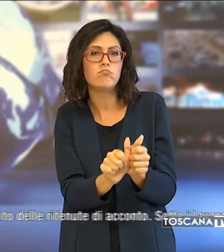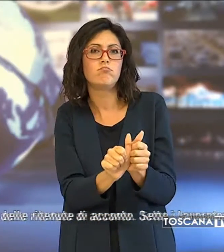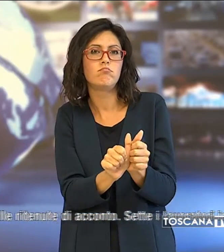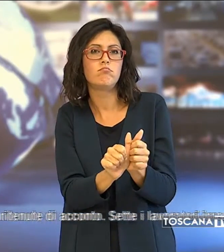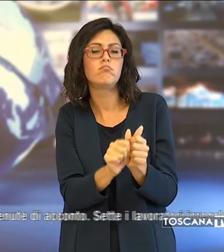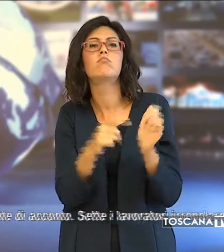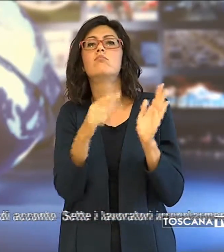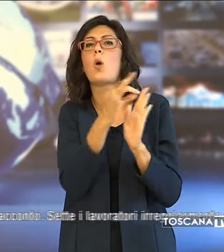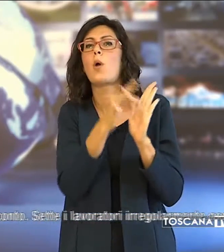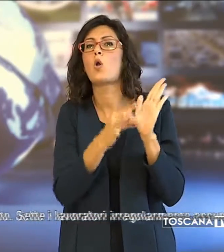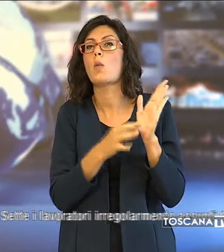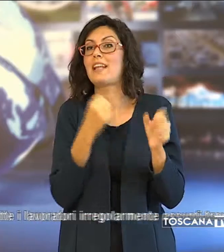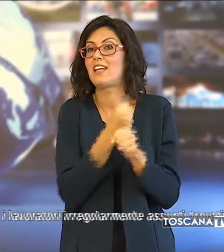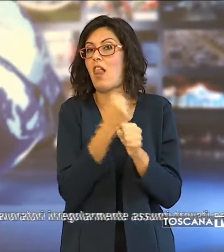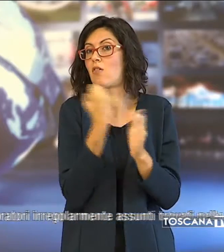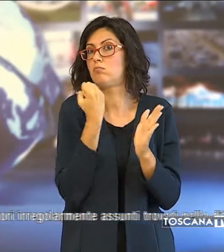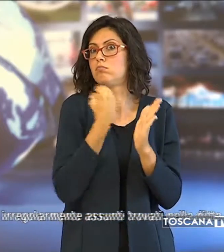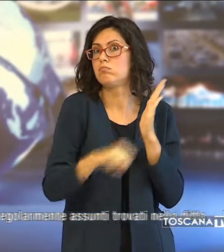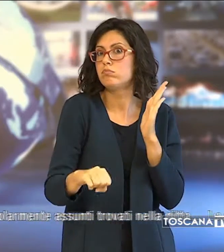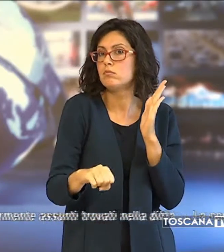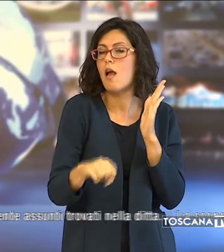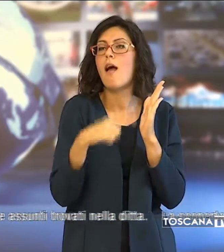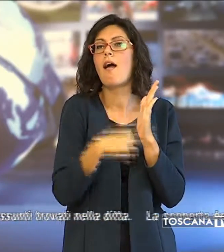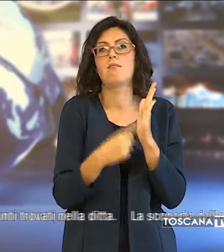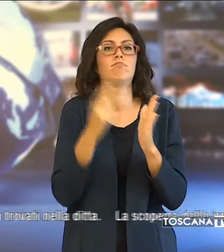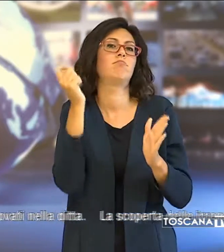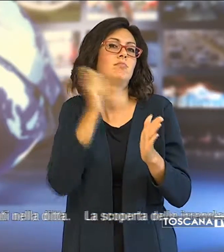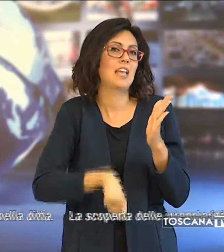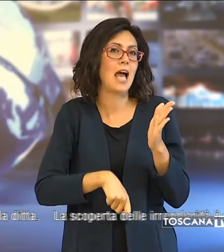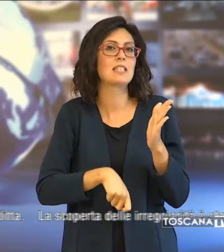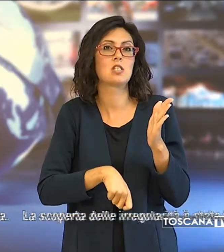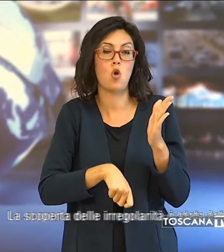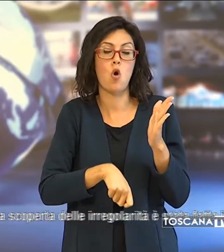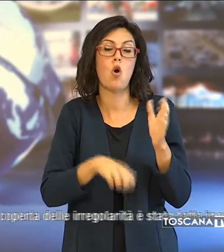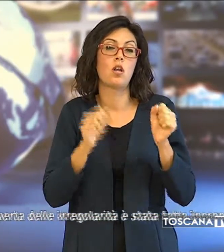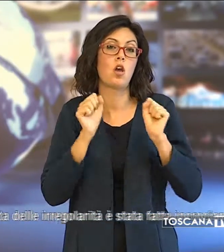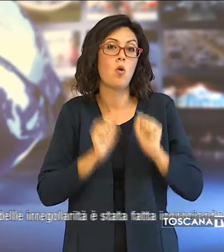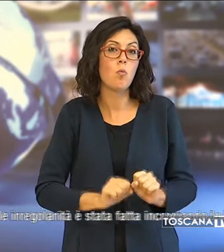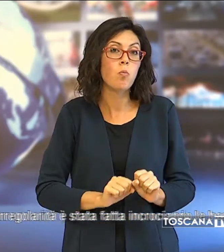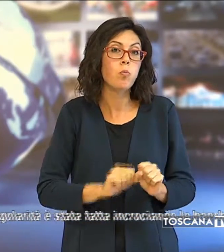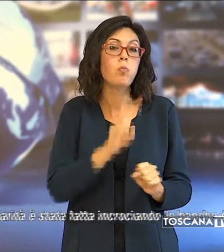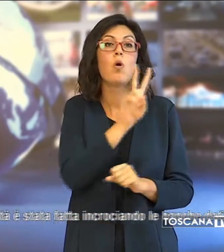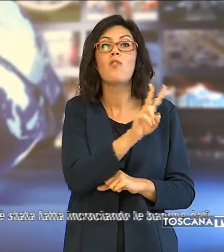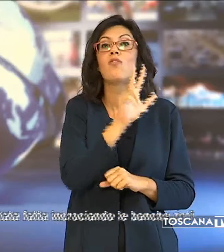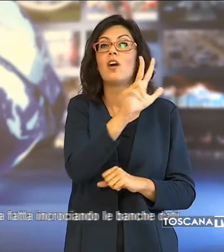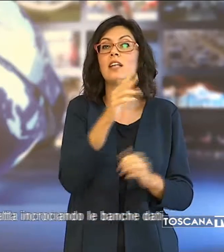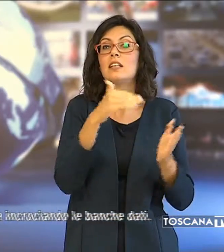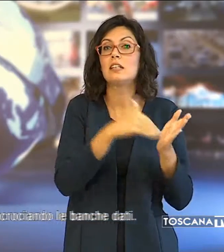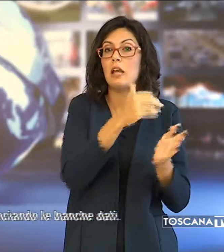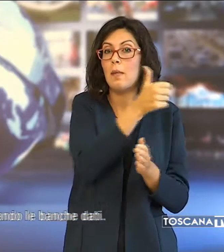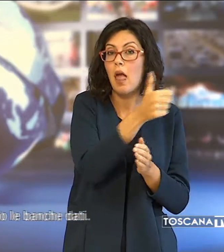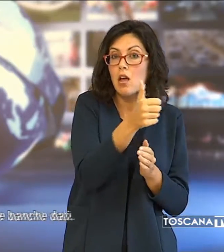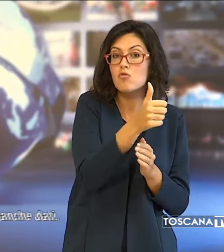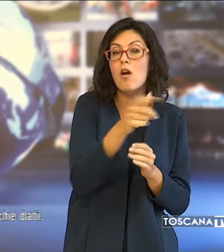normativa sul lavoro e ha constatato sanzioni che possono andare da 23.100